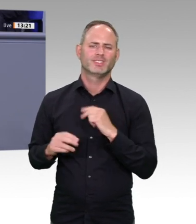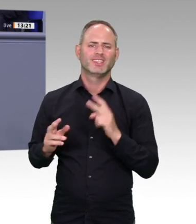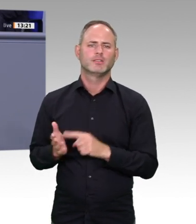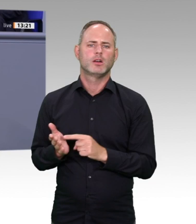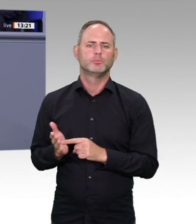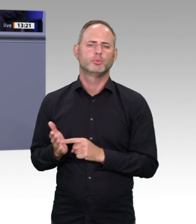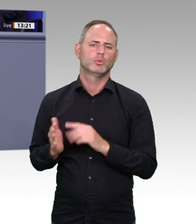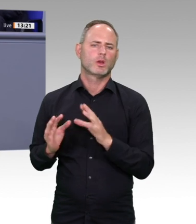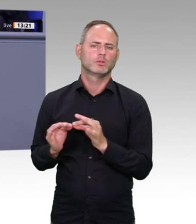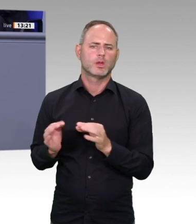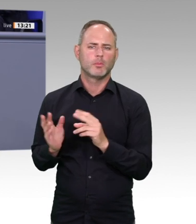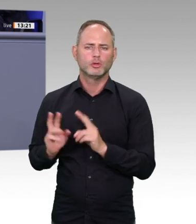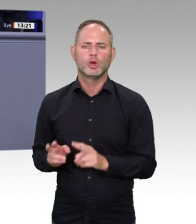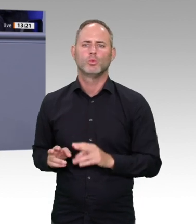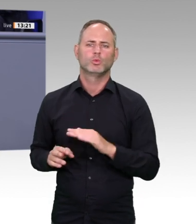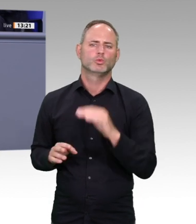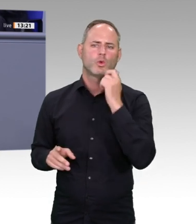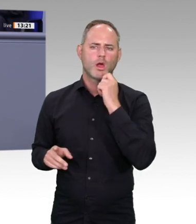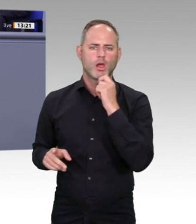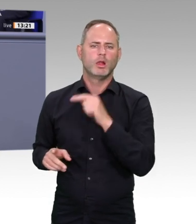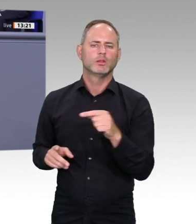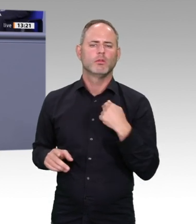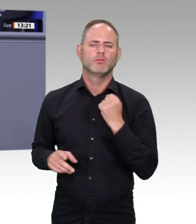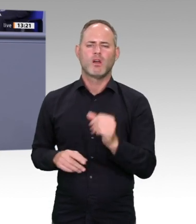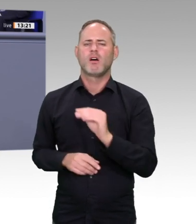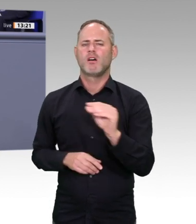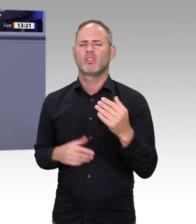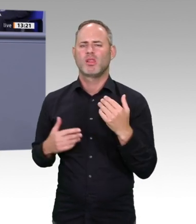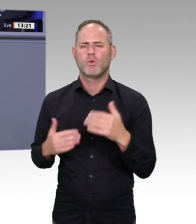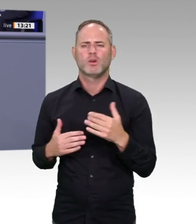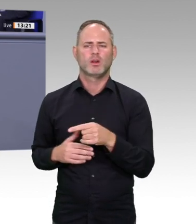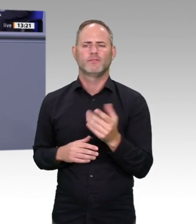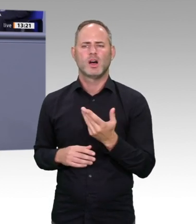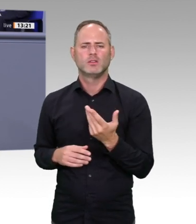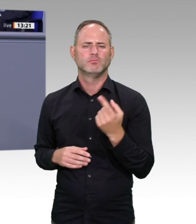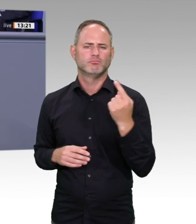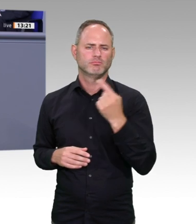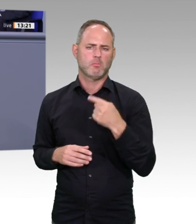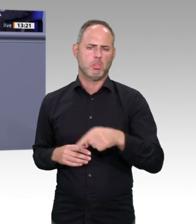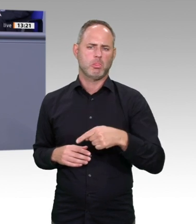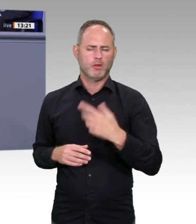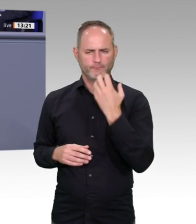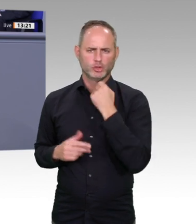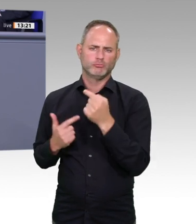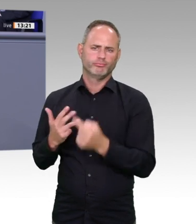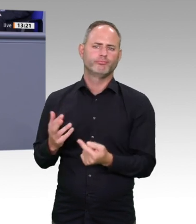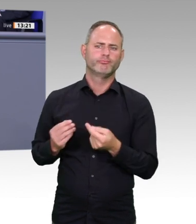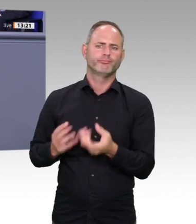ich will einen weiteren wichtigen Aspekt ansprechen. Wir reden heute über die Digitalisierung in den ganz